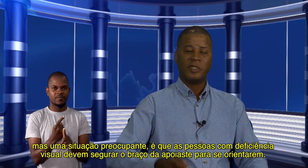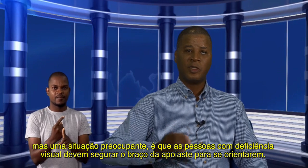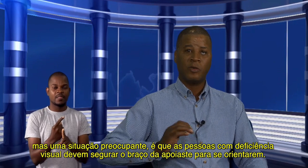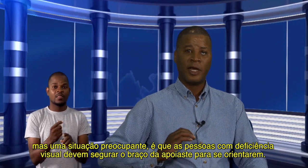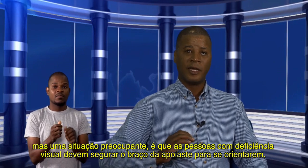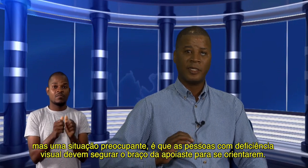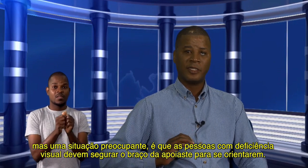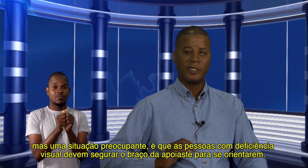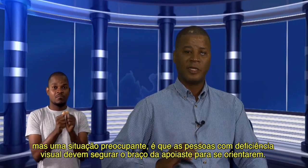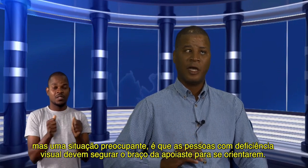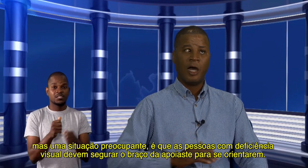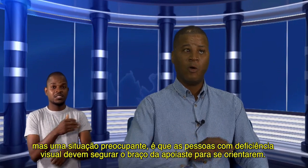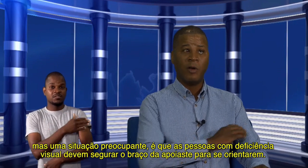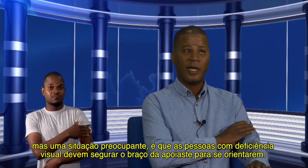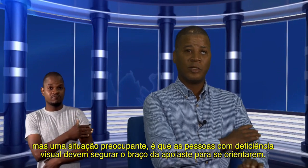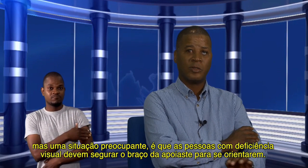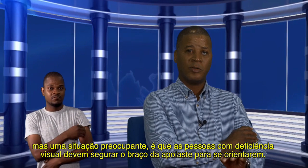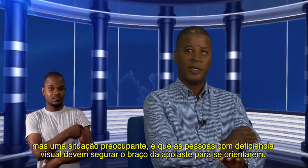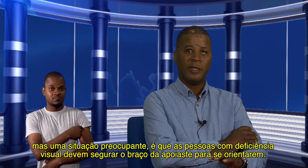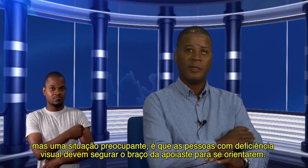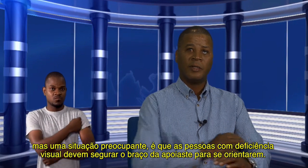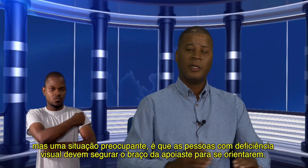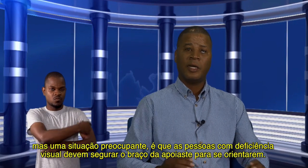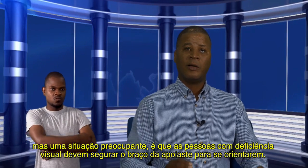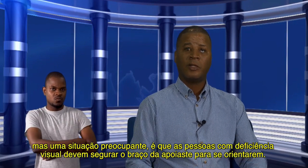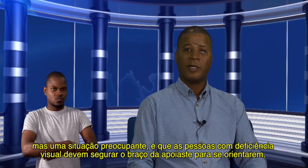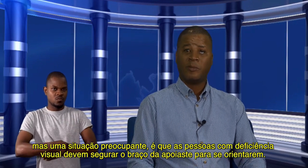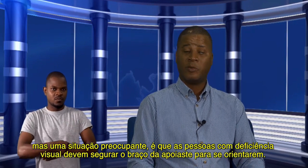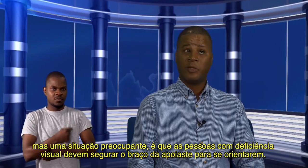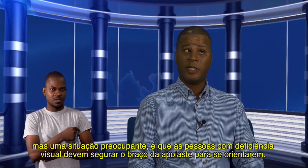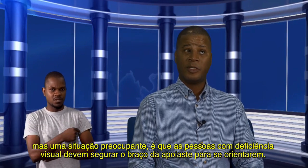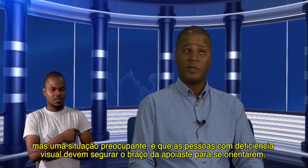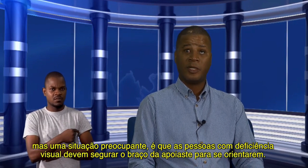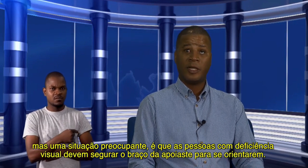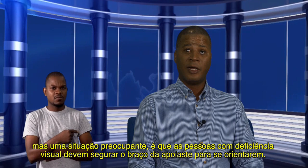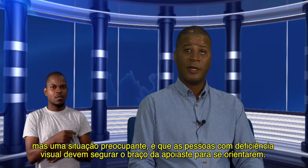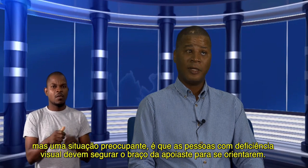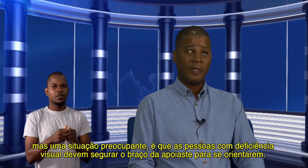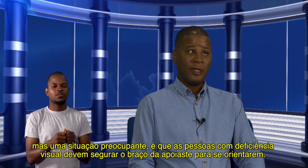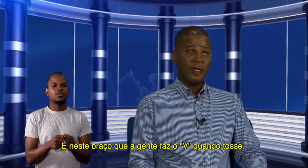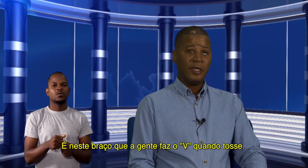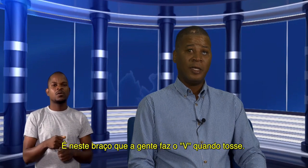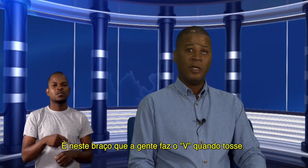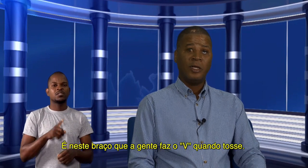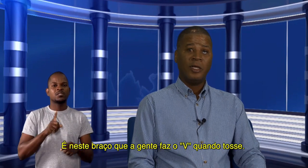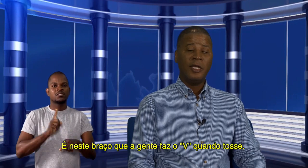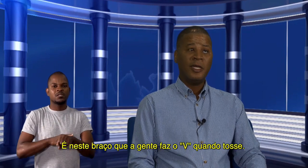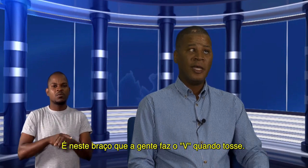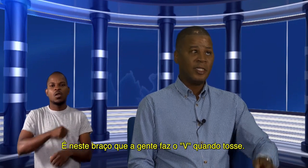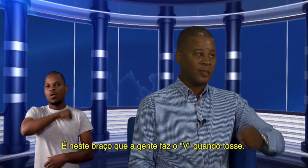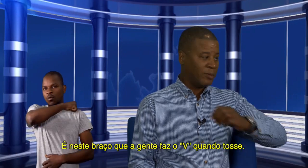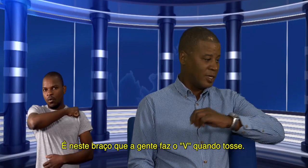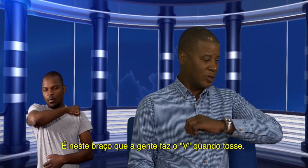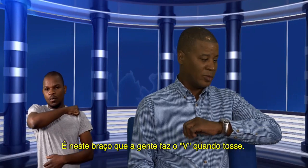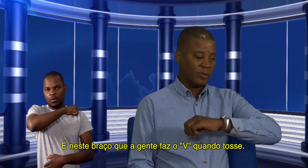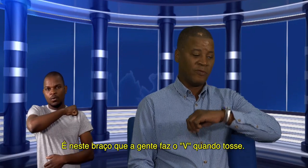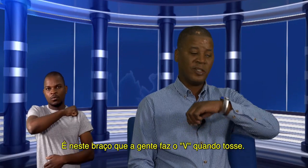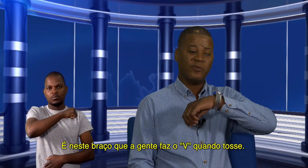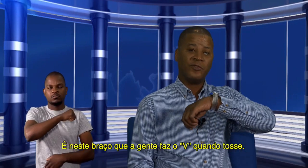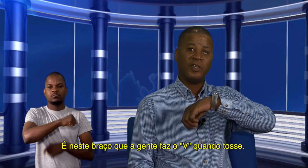segurar-se ao braço da outra para poder se orientar. E neste braço, quando faz o V,